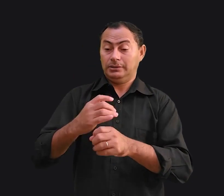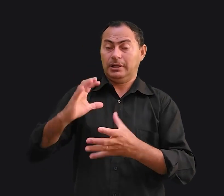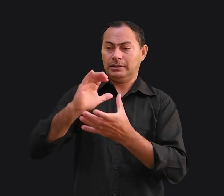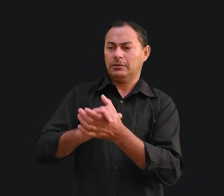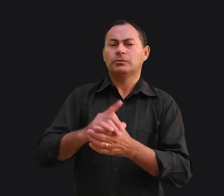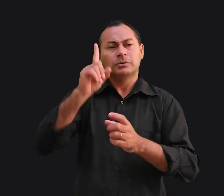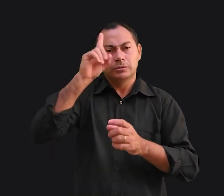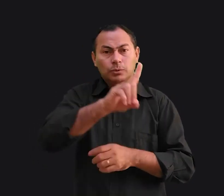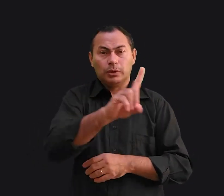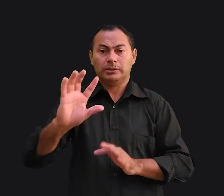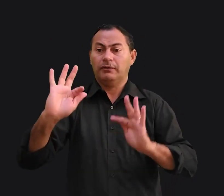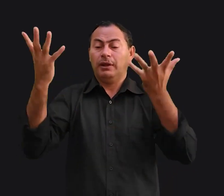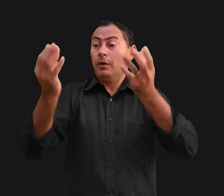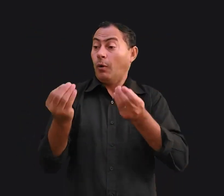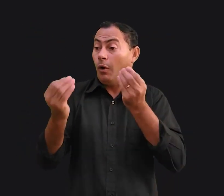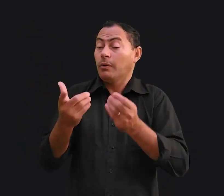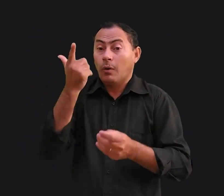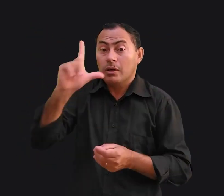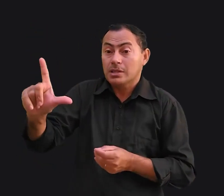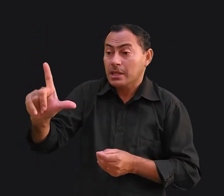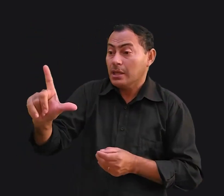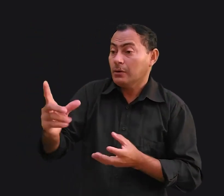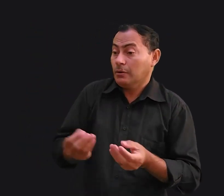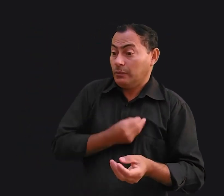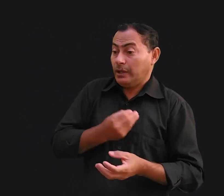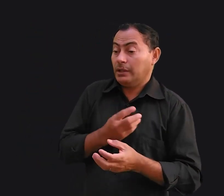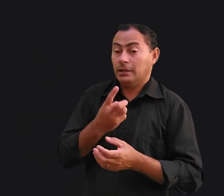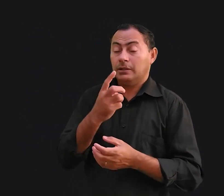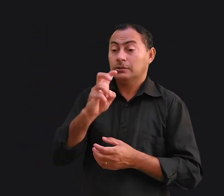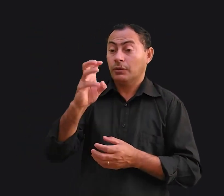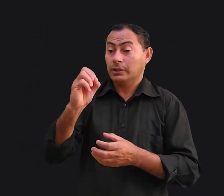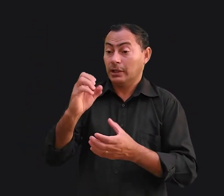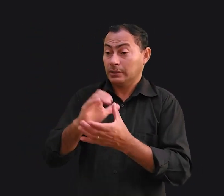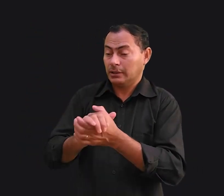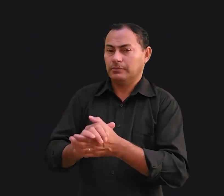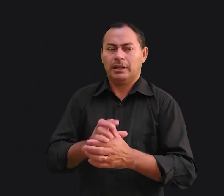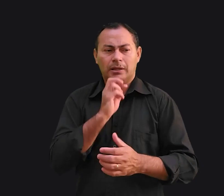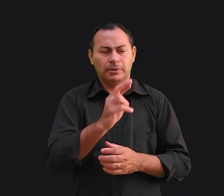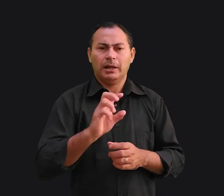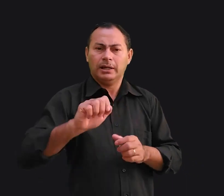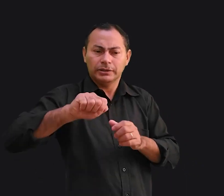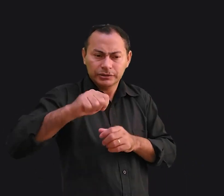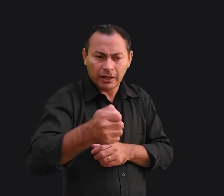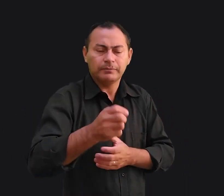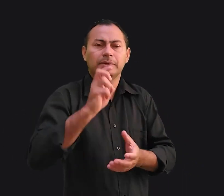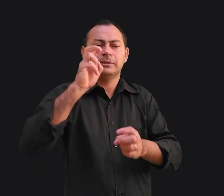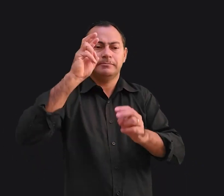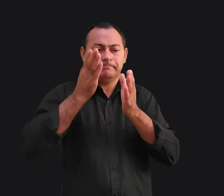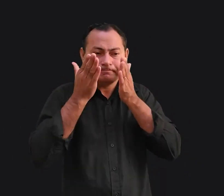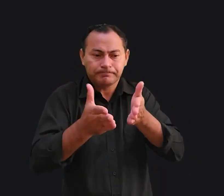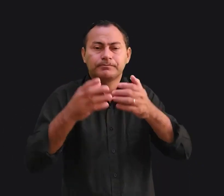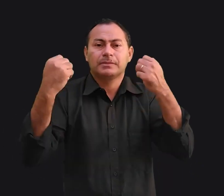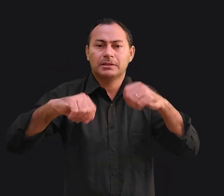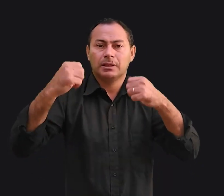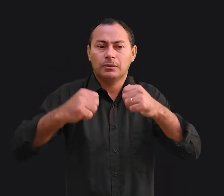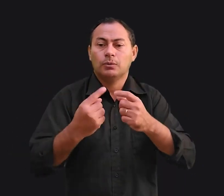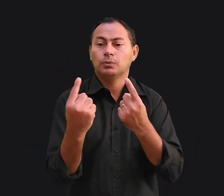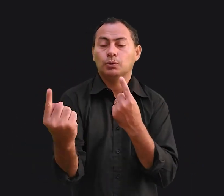perguntou. Como vocês conseguiram? Eles responderam. A chave é estar centrado nas necessidades do